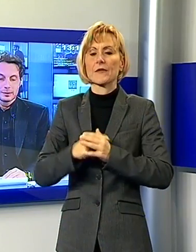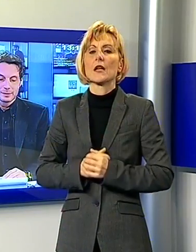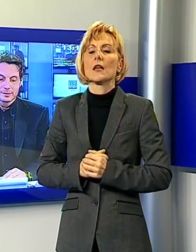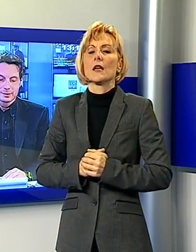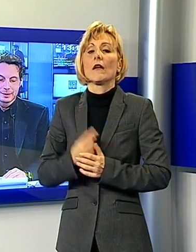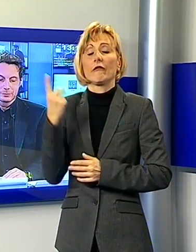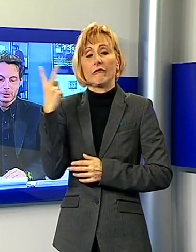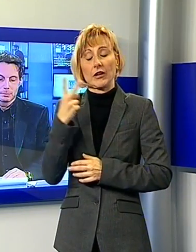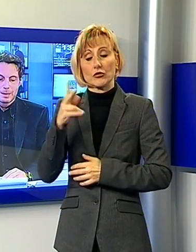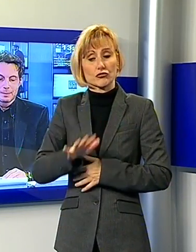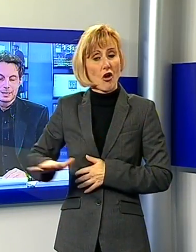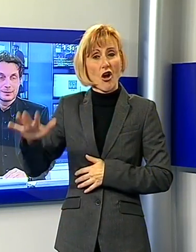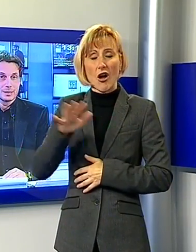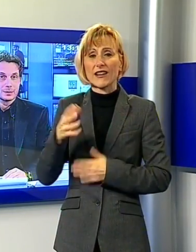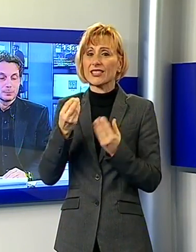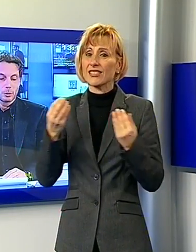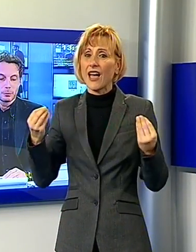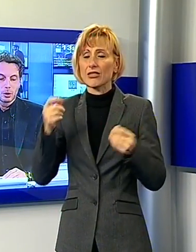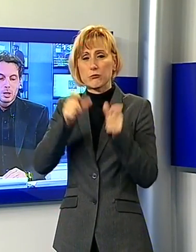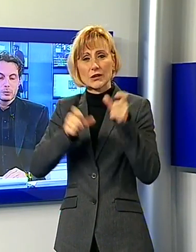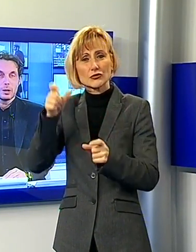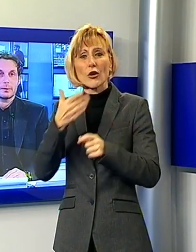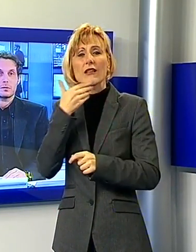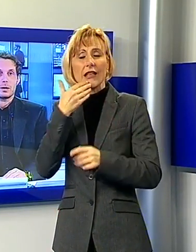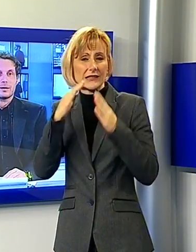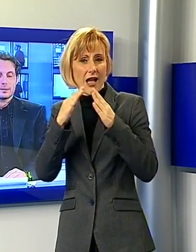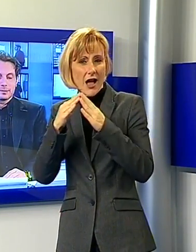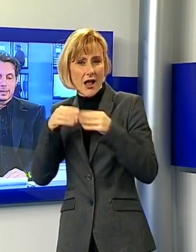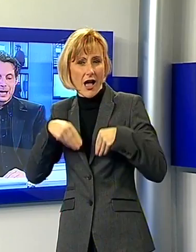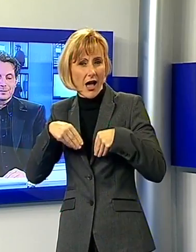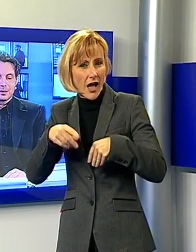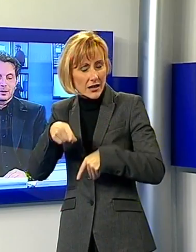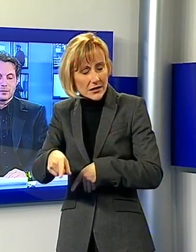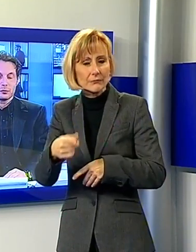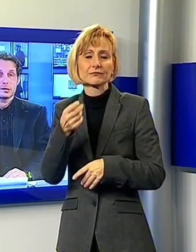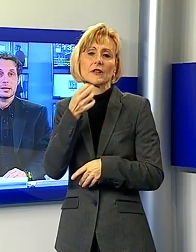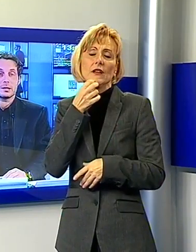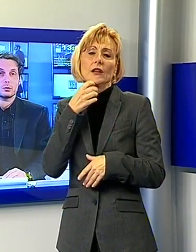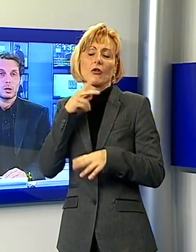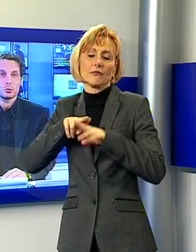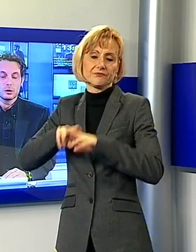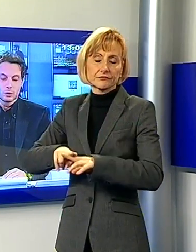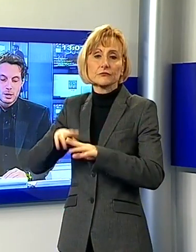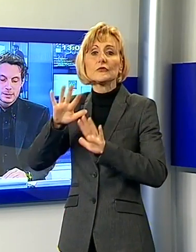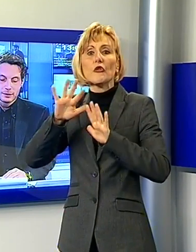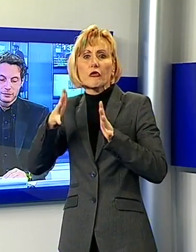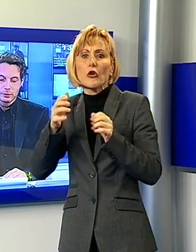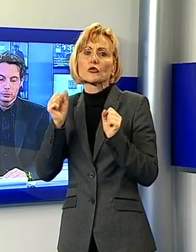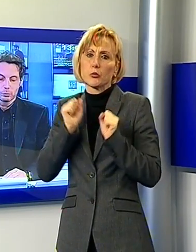senza tetto ed è probabile che si tratti proprio di una persona senza casa, forse addirittura ha ucciso dal freddo. Sul